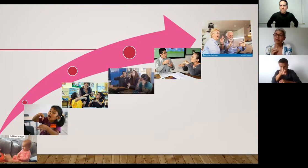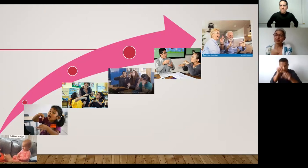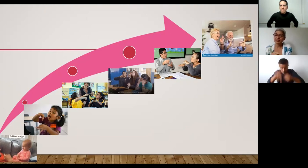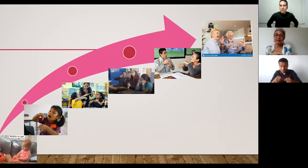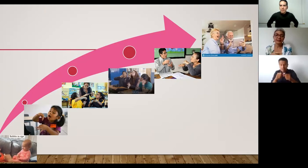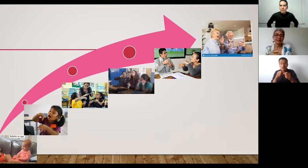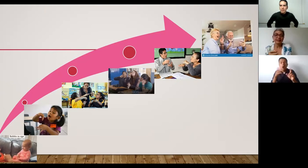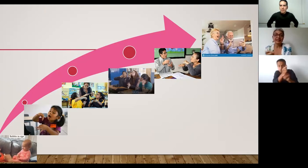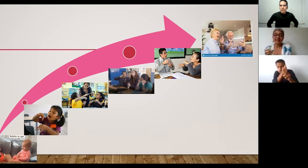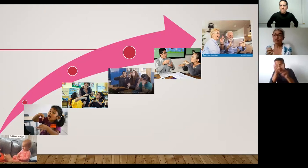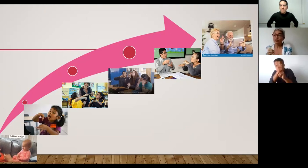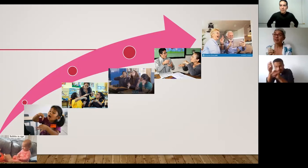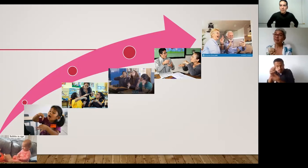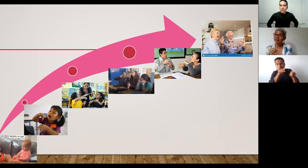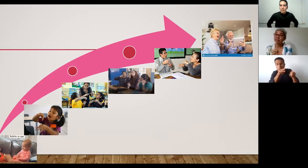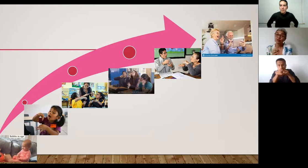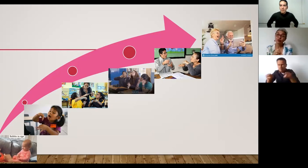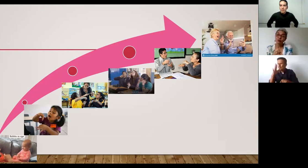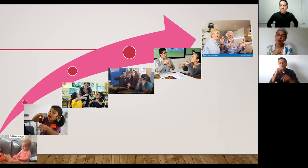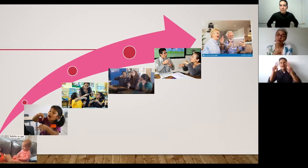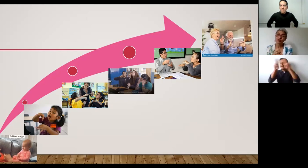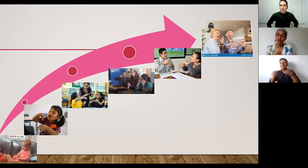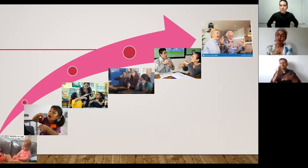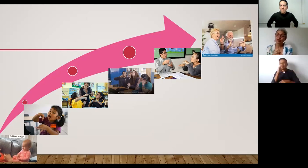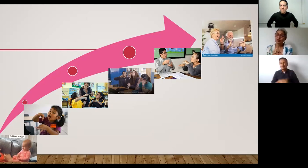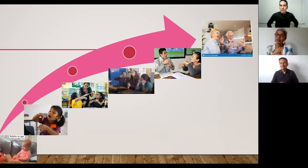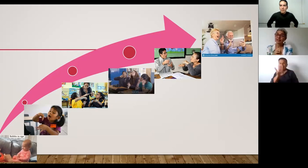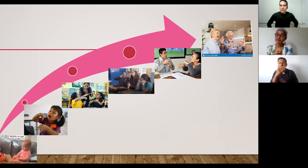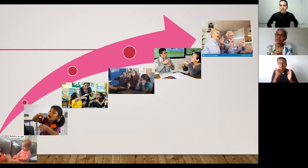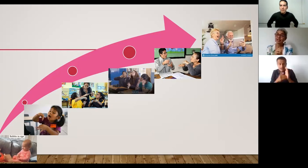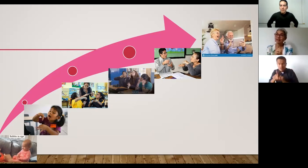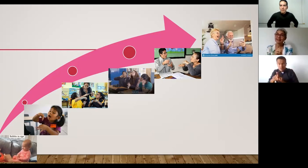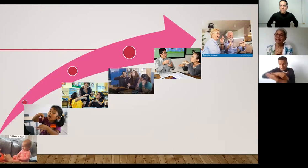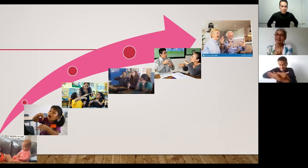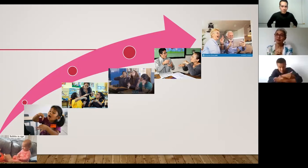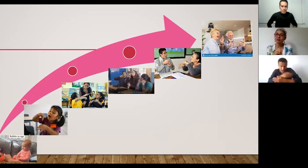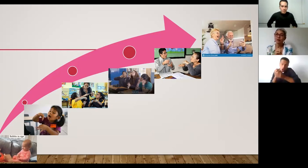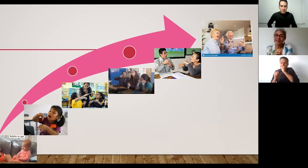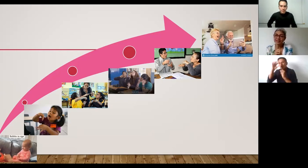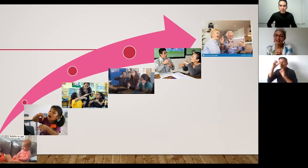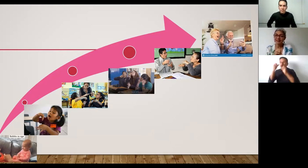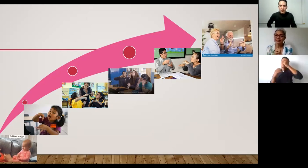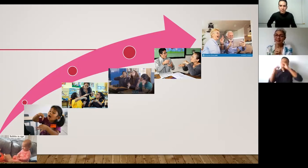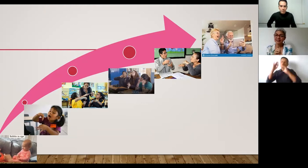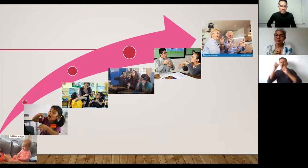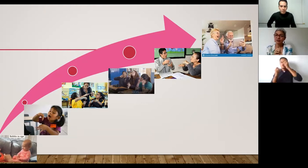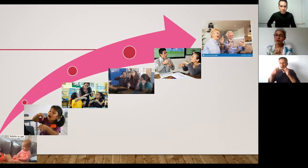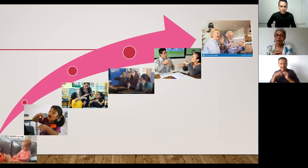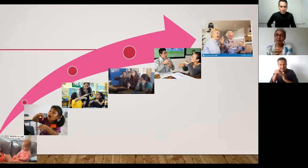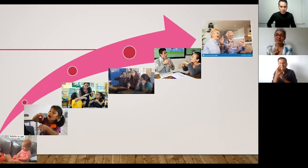podría decirles que las fotos de bebés sordos con comunicación en lengua de señas son muy escasas supremamente